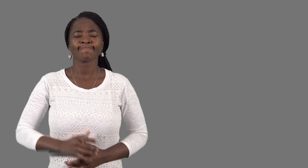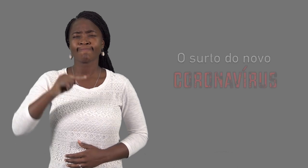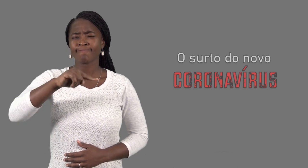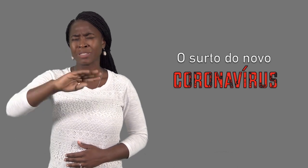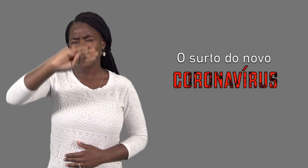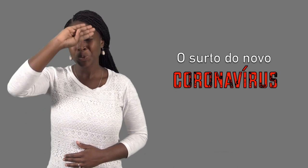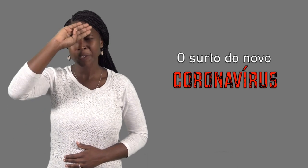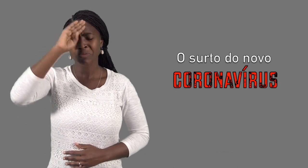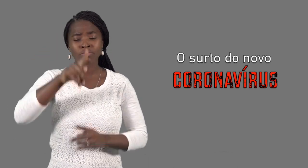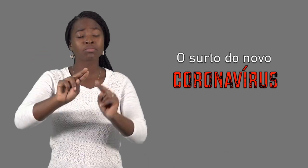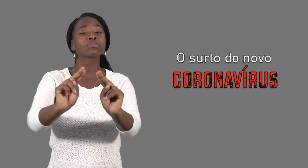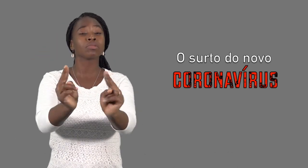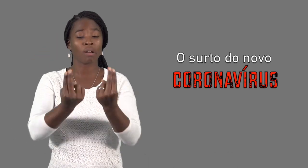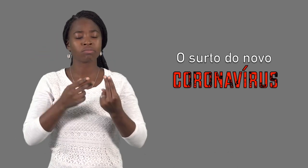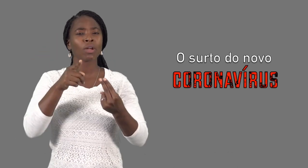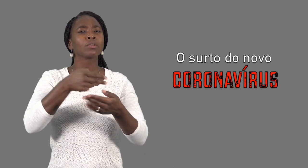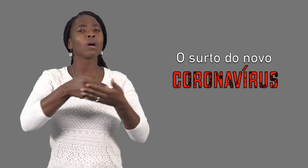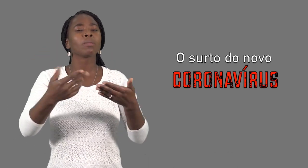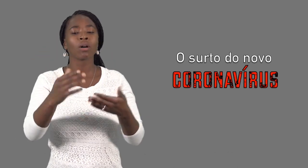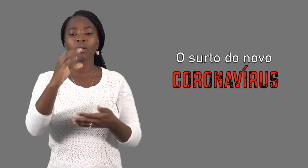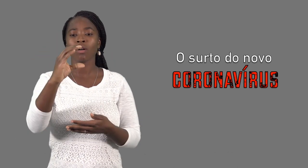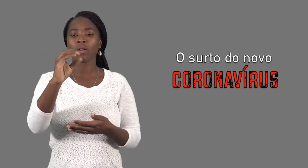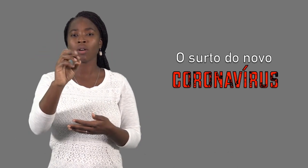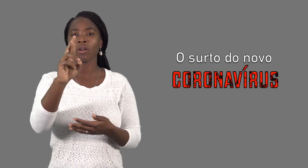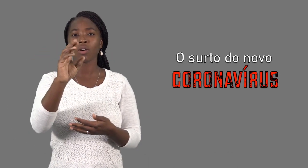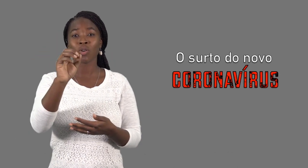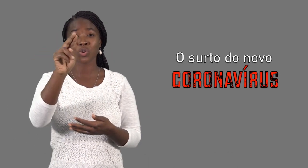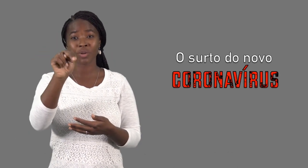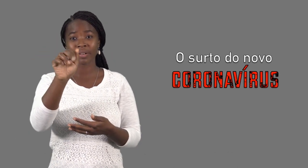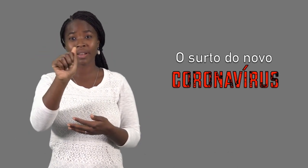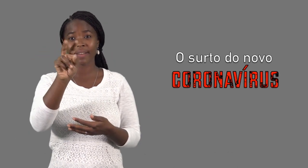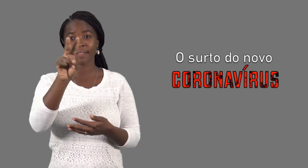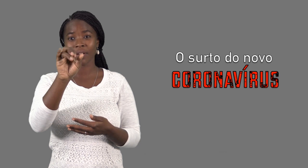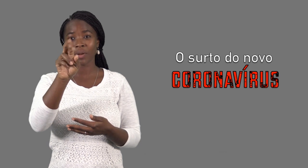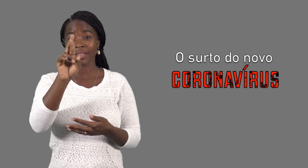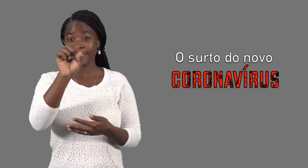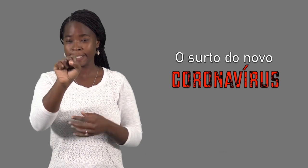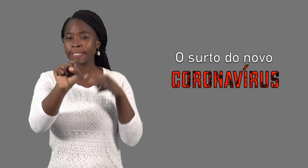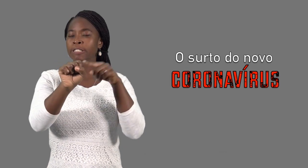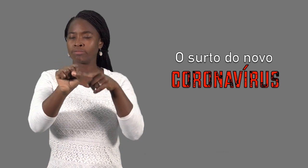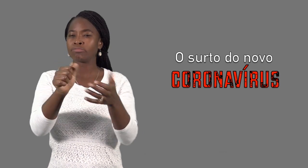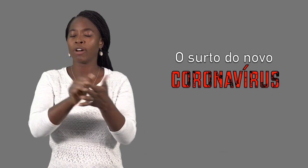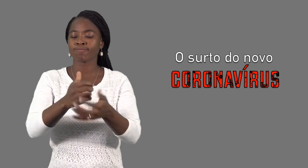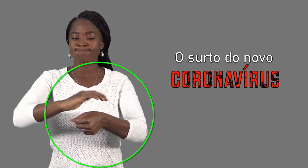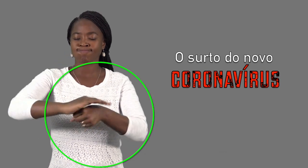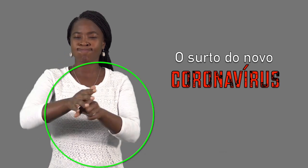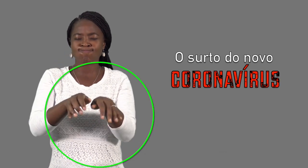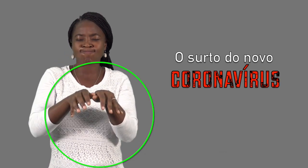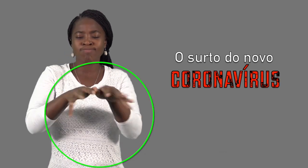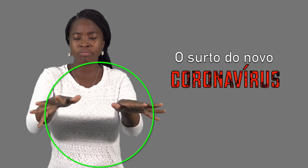A nova doença do coronavírus. Este é o sinal, o